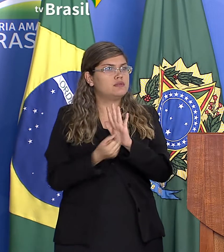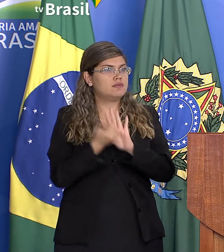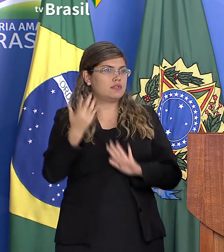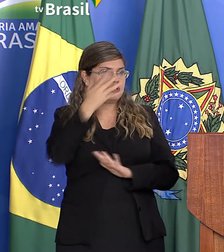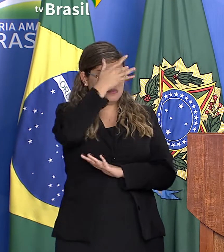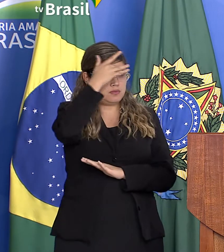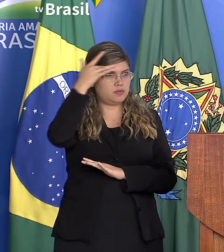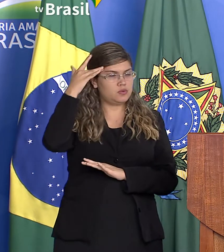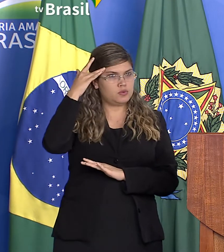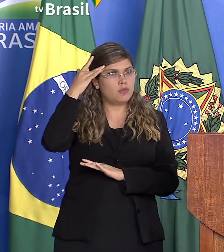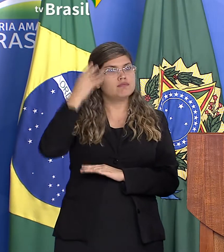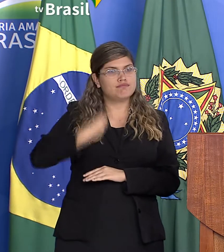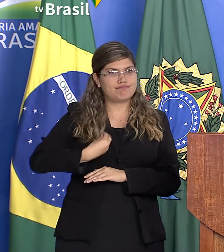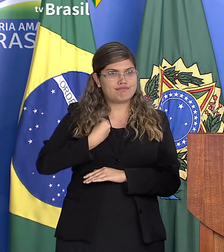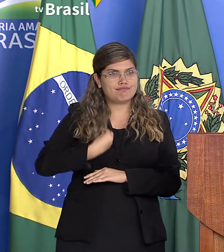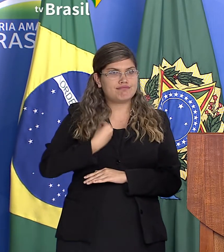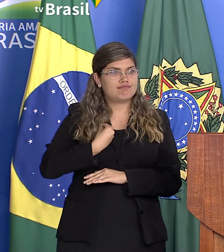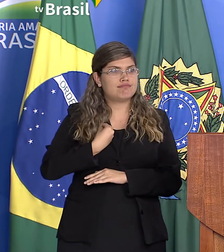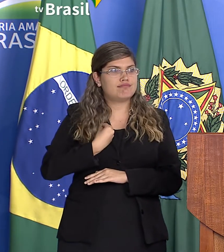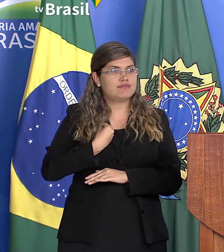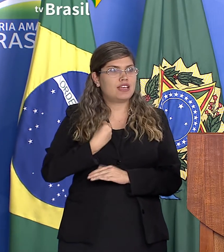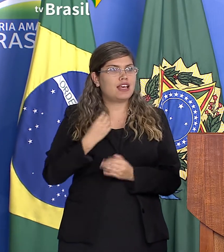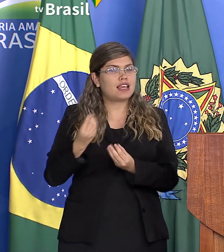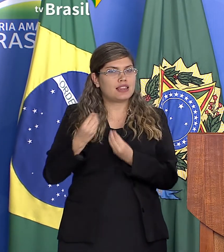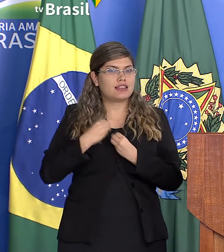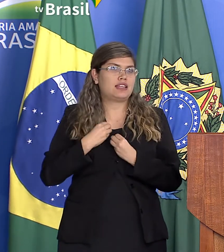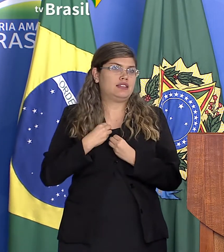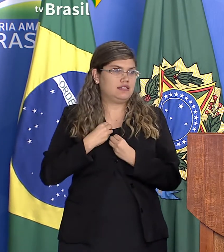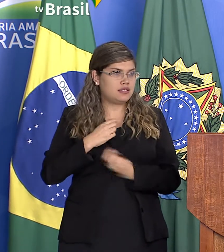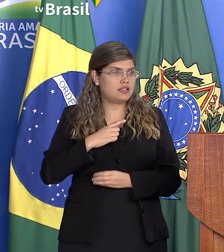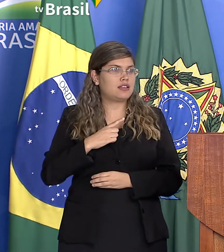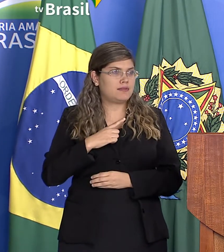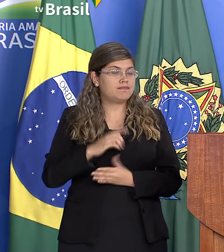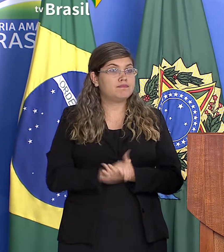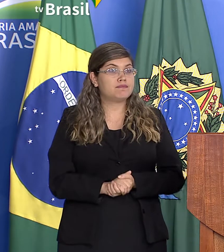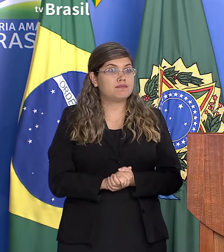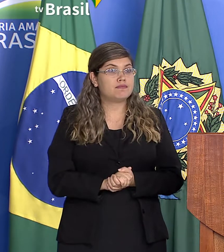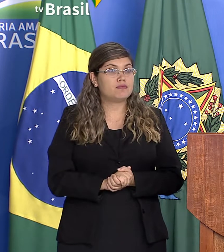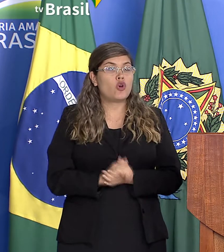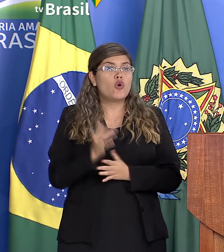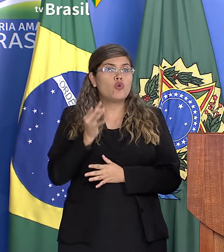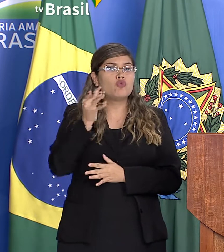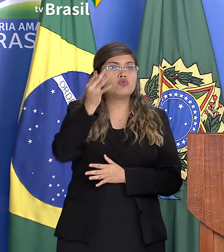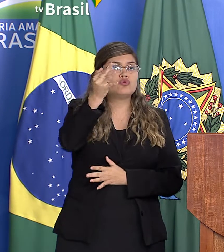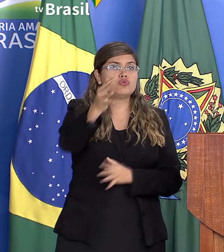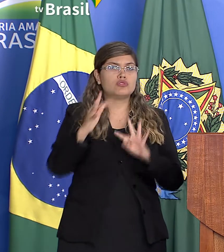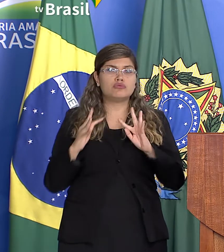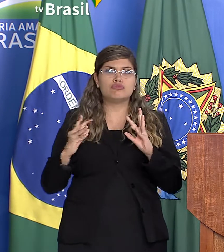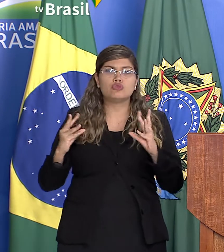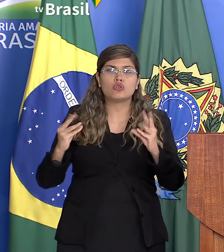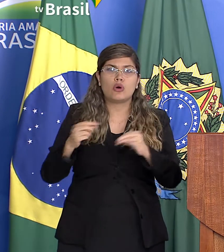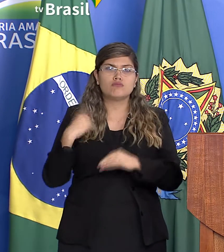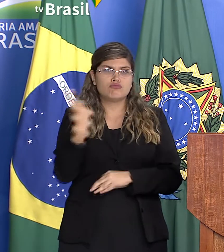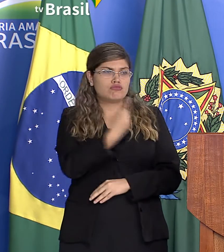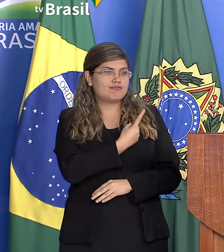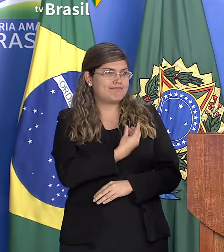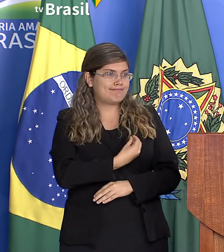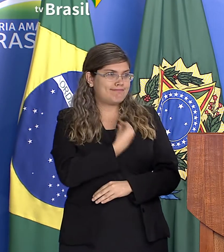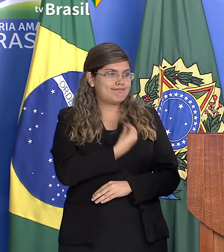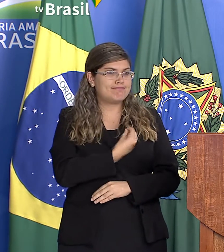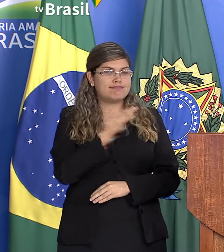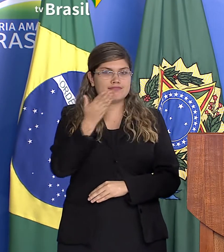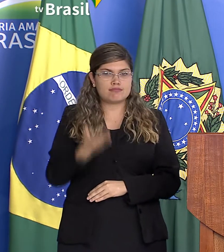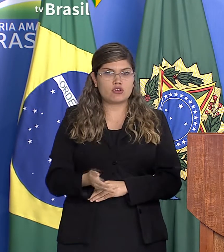passam entre os dedos das nossas mãos o futuro de todos nós aqui empresário Romero